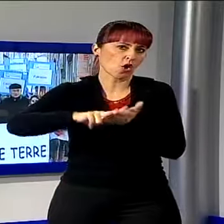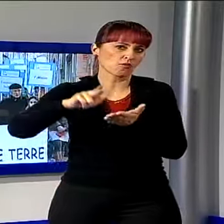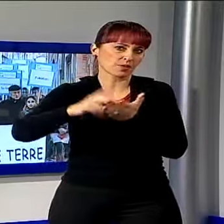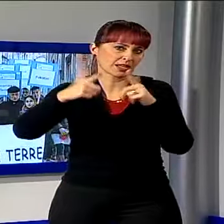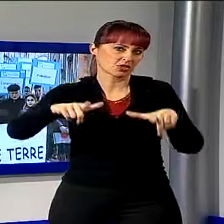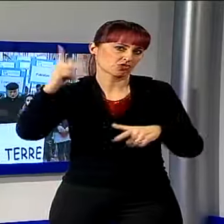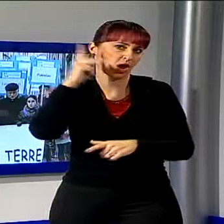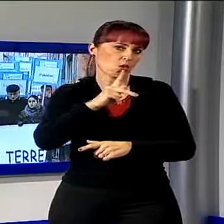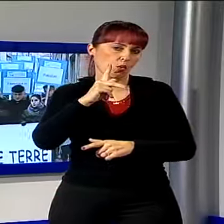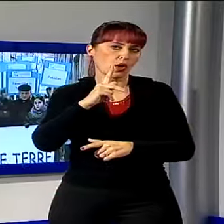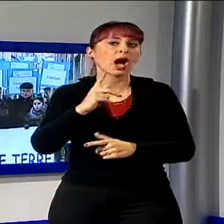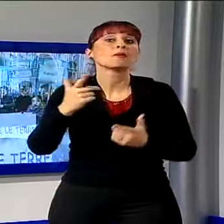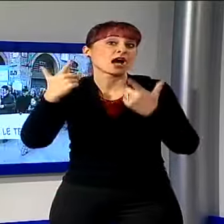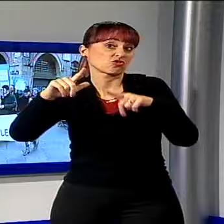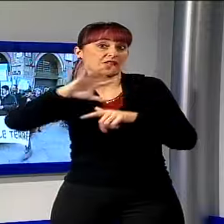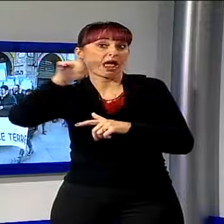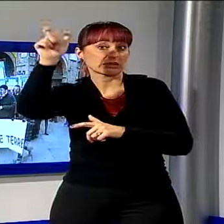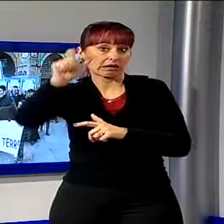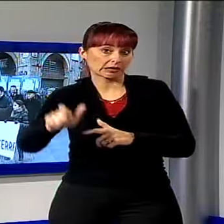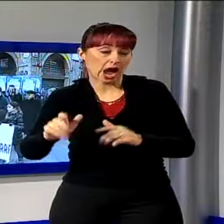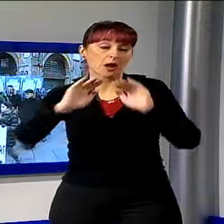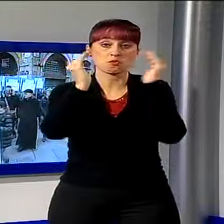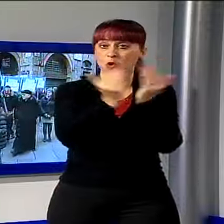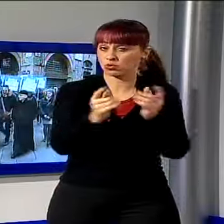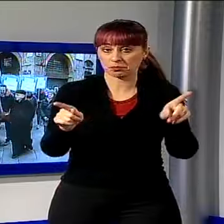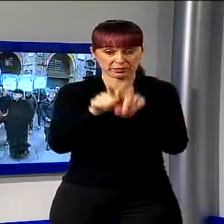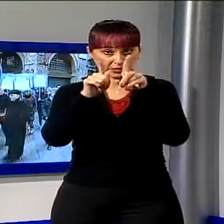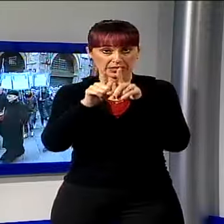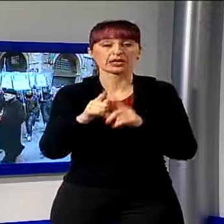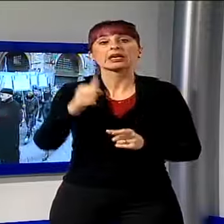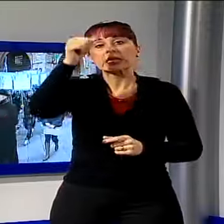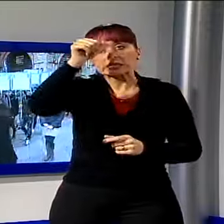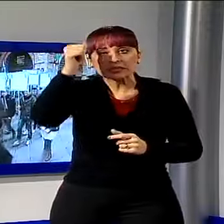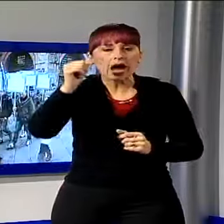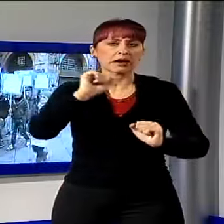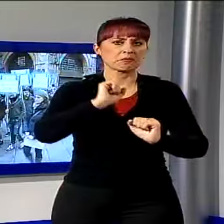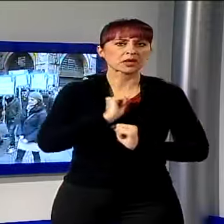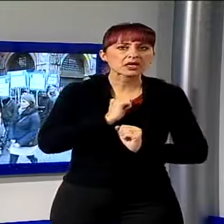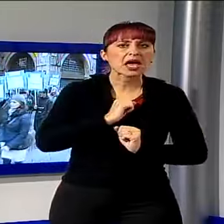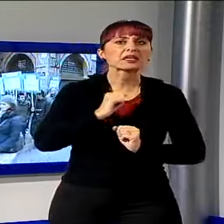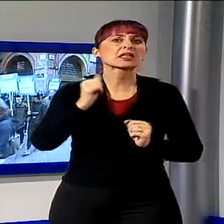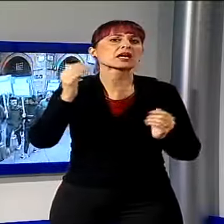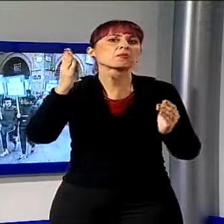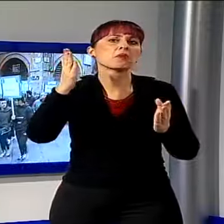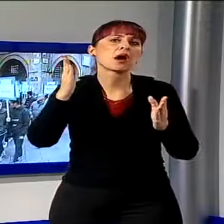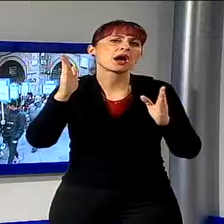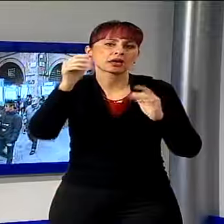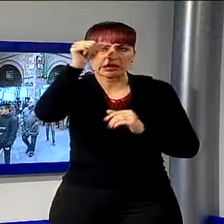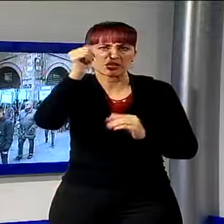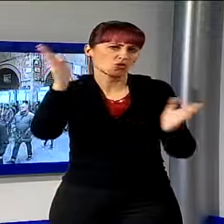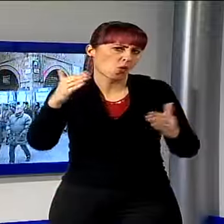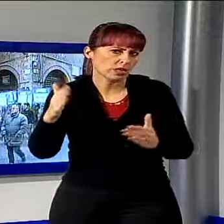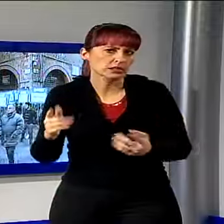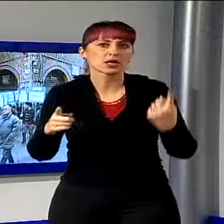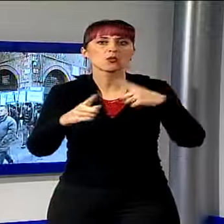città, come lo è in molte altre città d'Italia e del mondo, dove cristiani e credenti di tutte le religioni, ma anche uomini e donne di buona